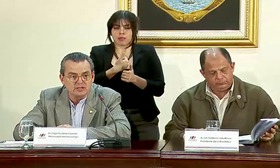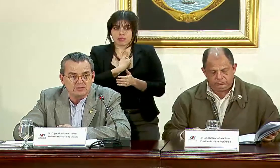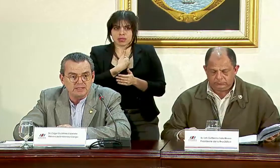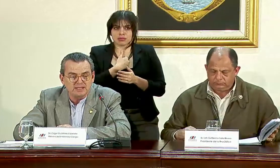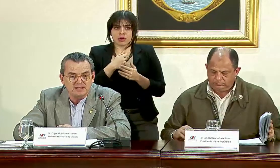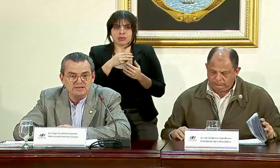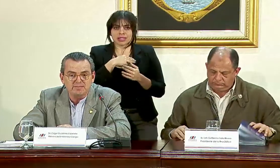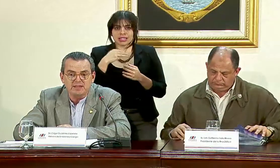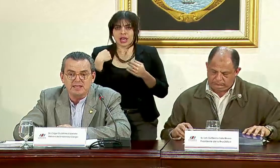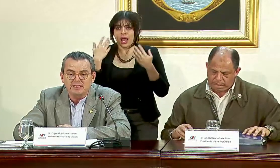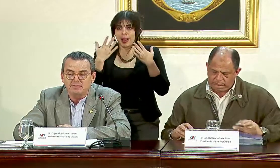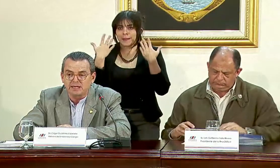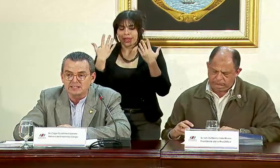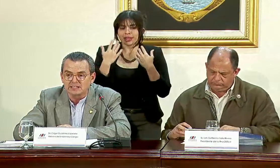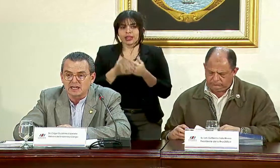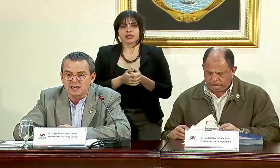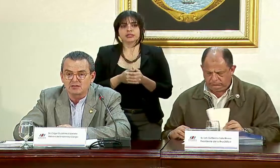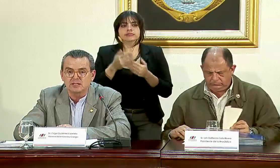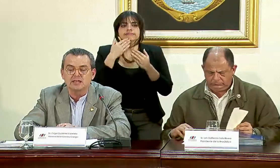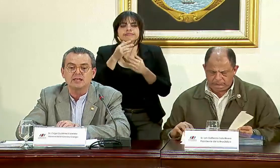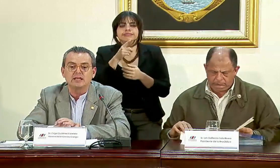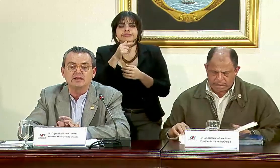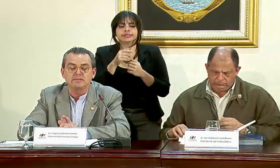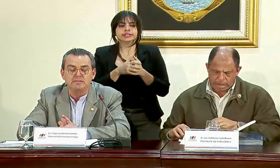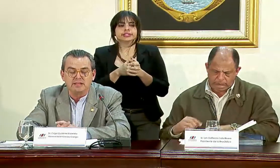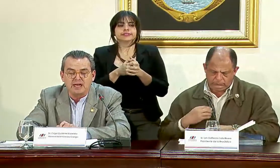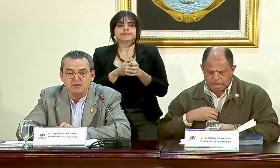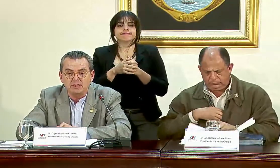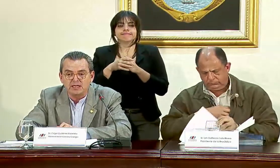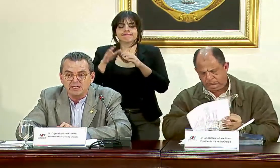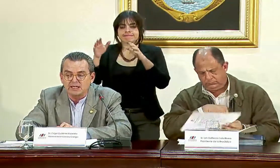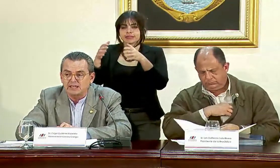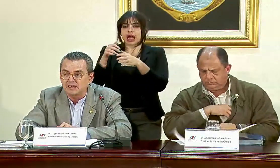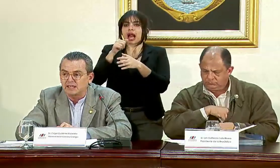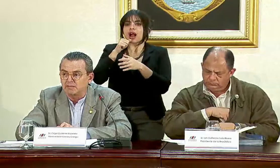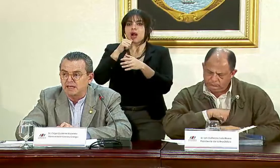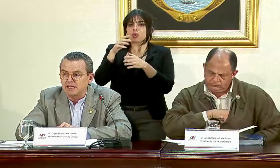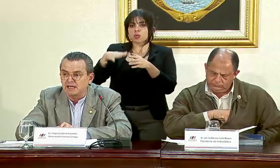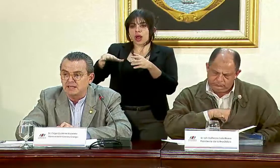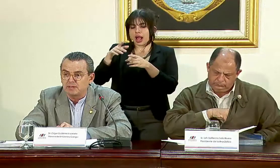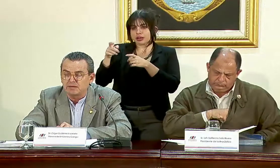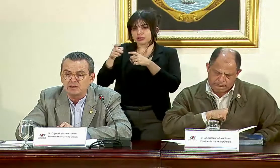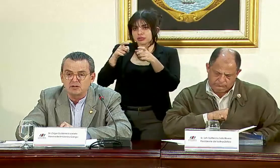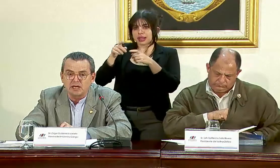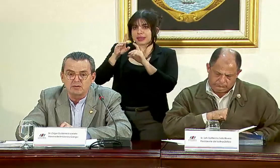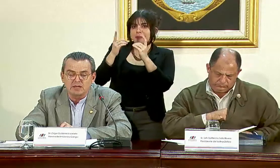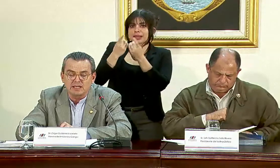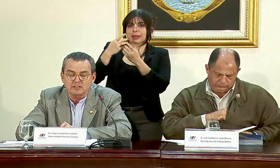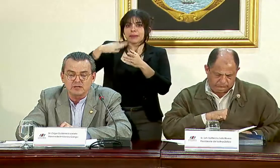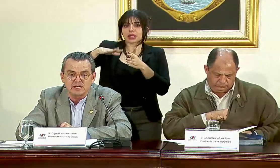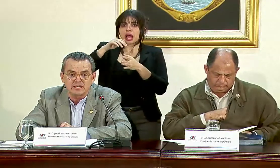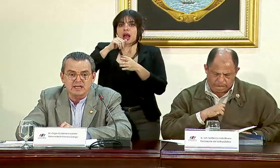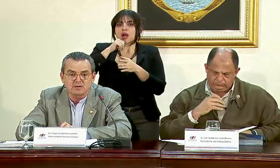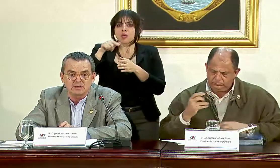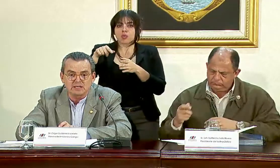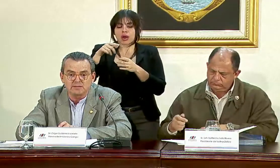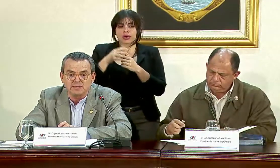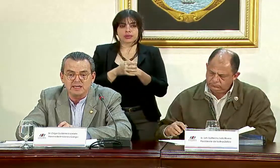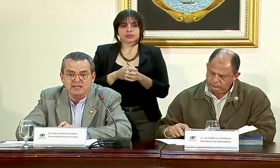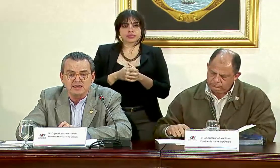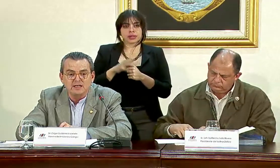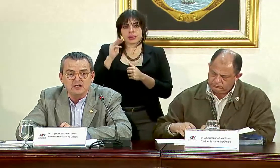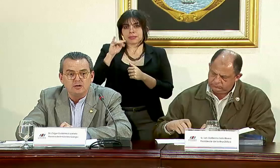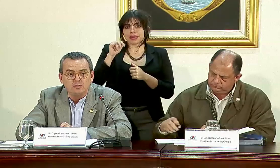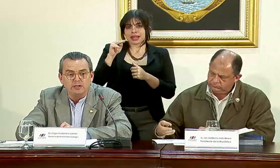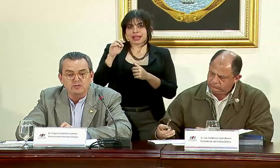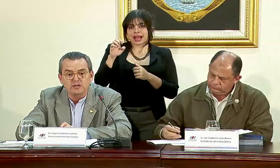Ministerio de Ambiente, gracias al canon de agua, que maneja el Departamento de Agua, la Dirección General de Agua del